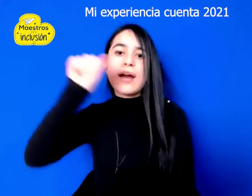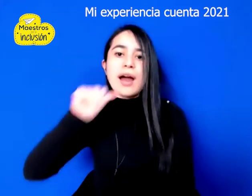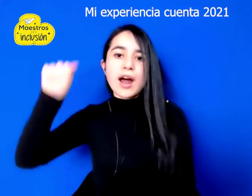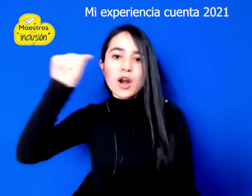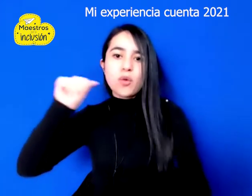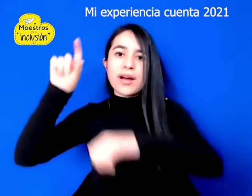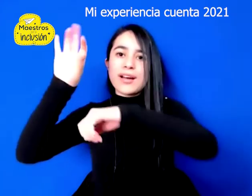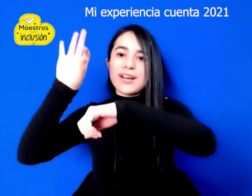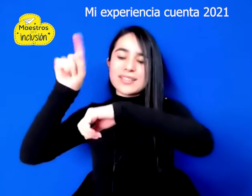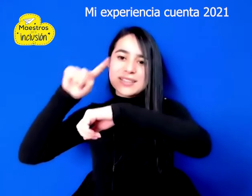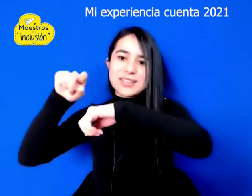punto org. ¡Gracias!